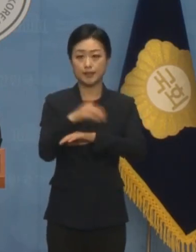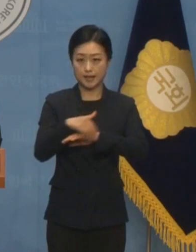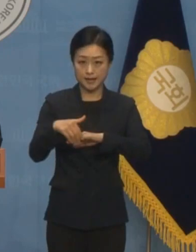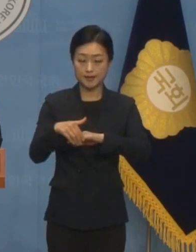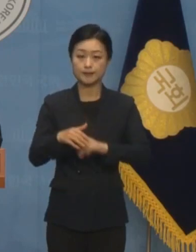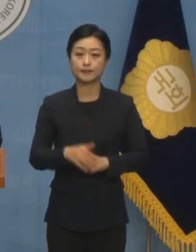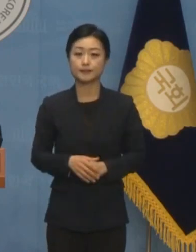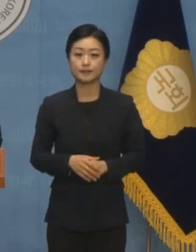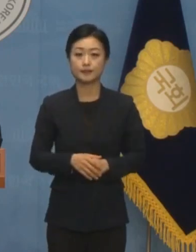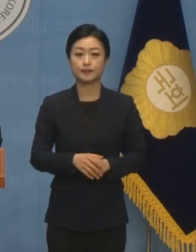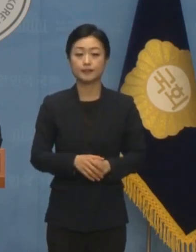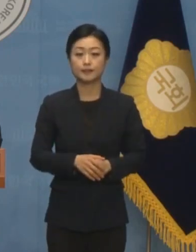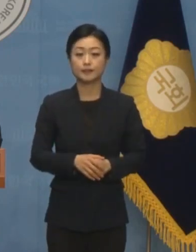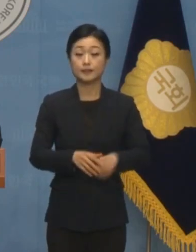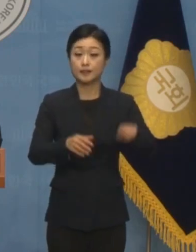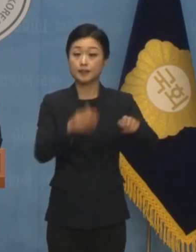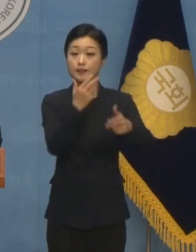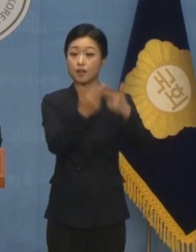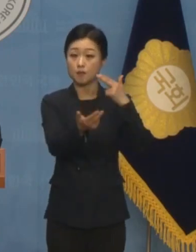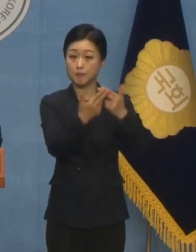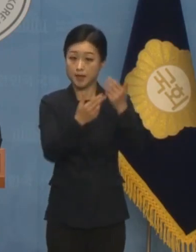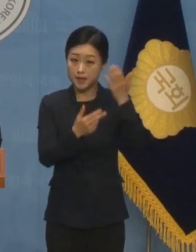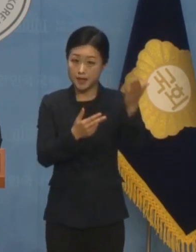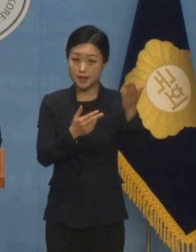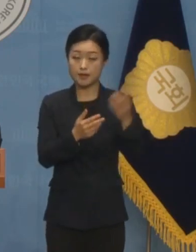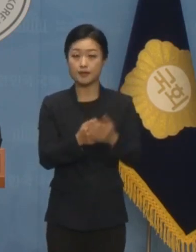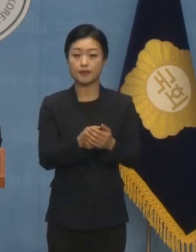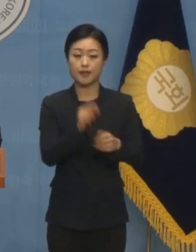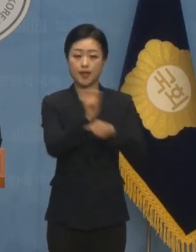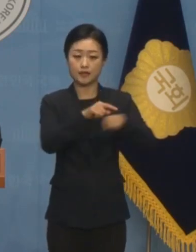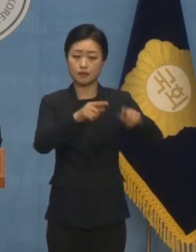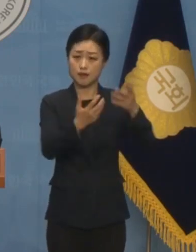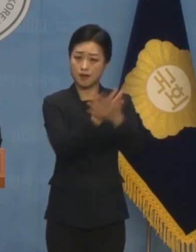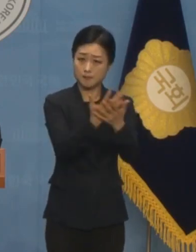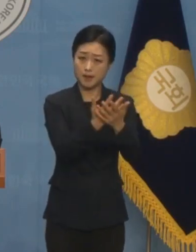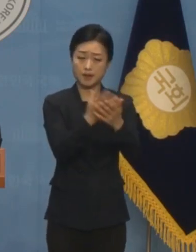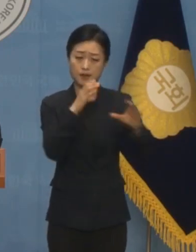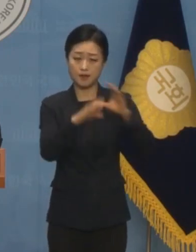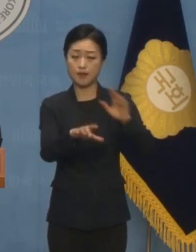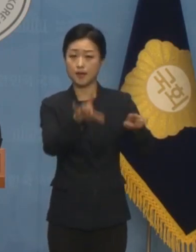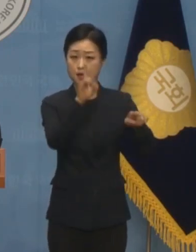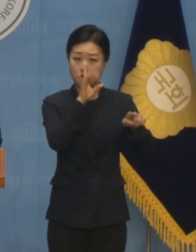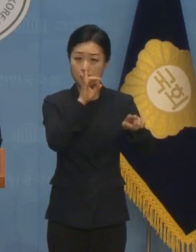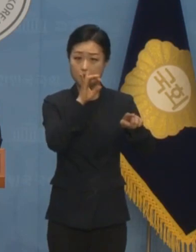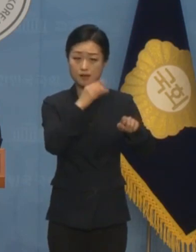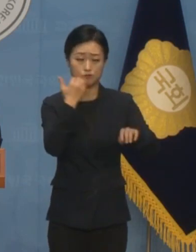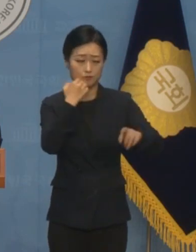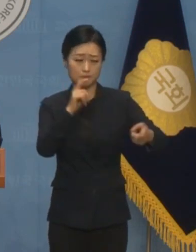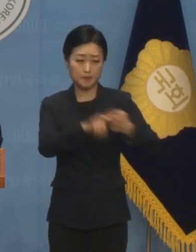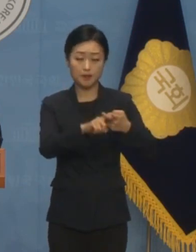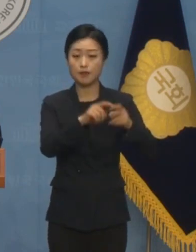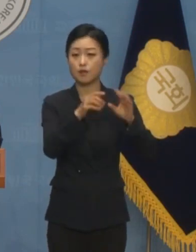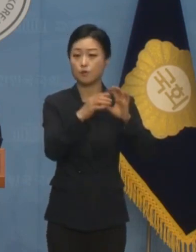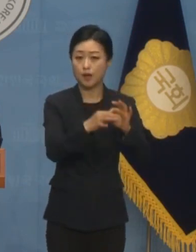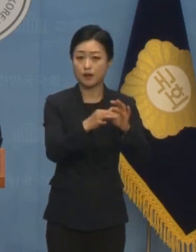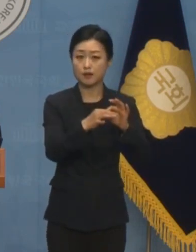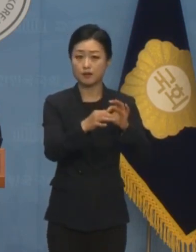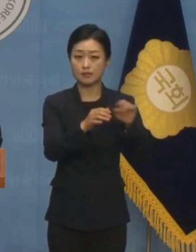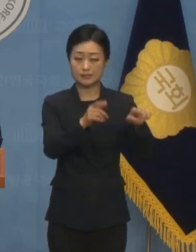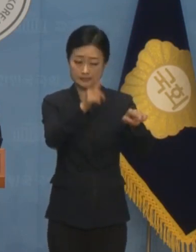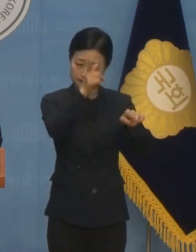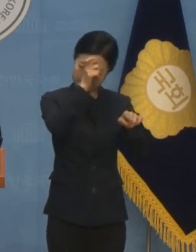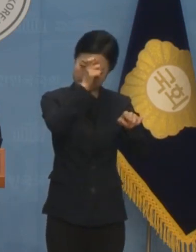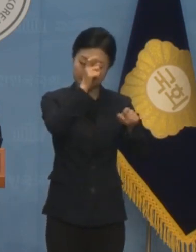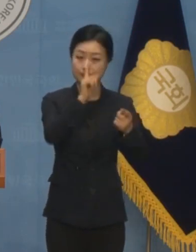대한축구협회의 불투명 행정, 불통 행정, 파벌주의 등 고질적인